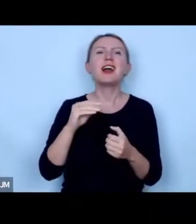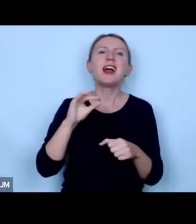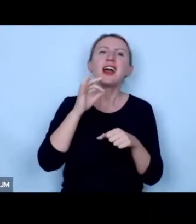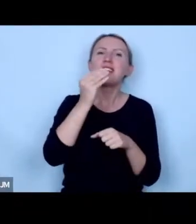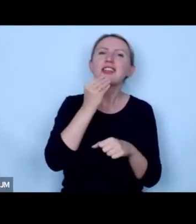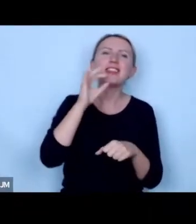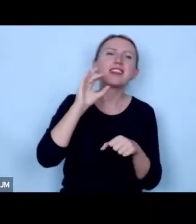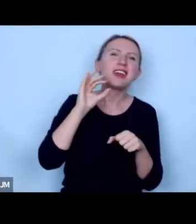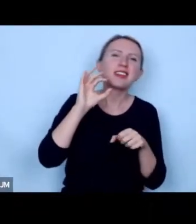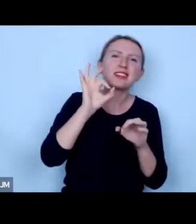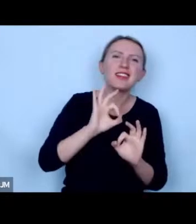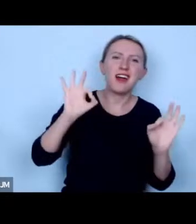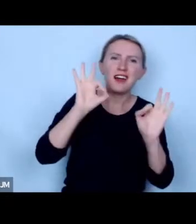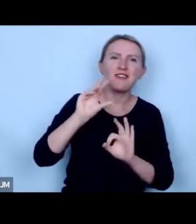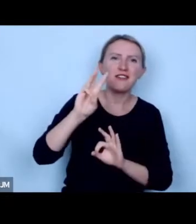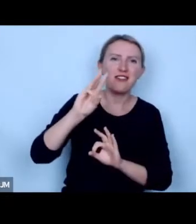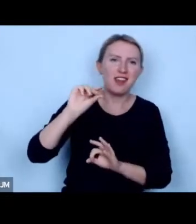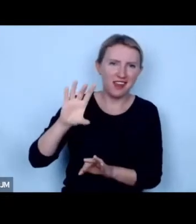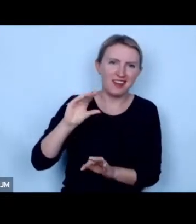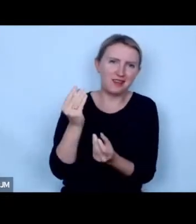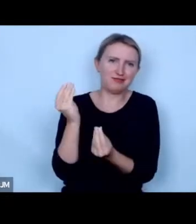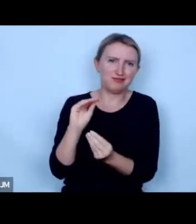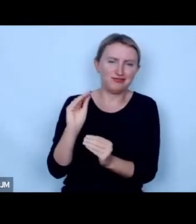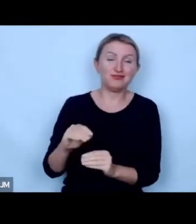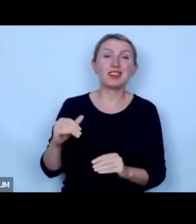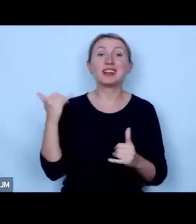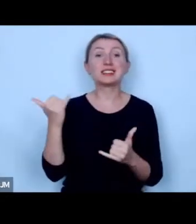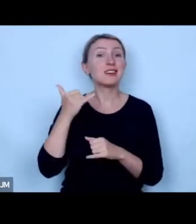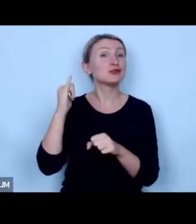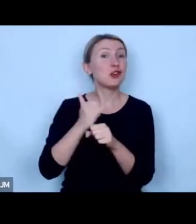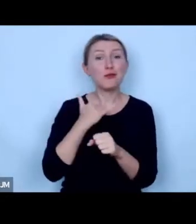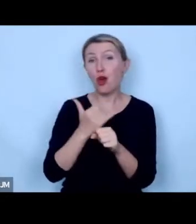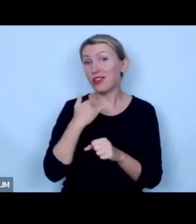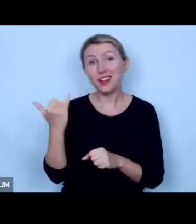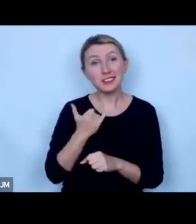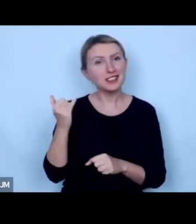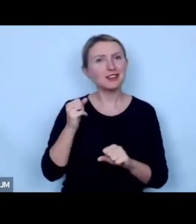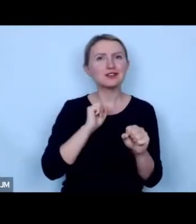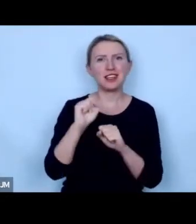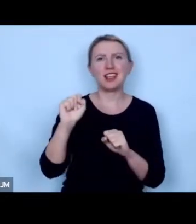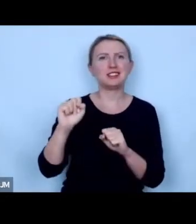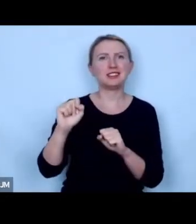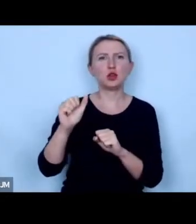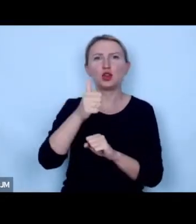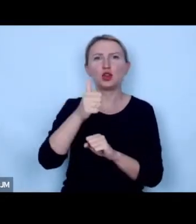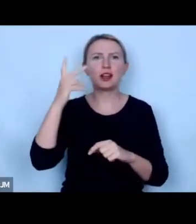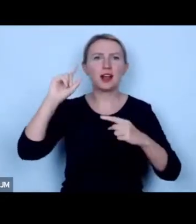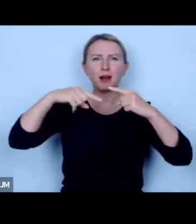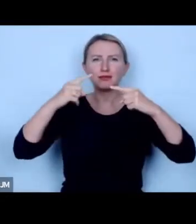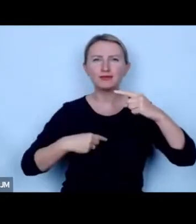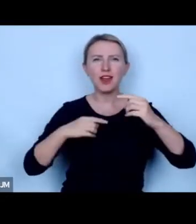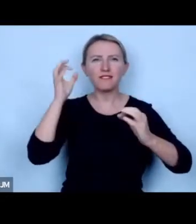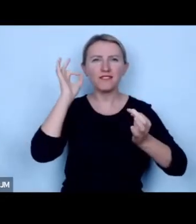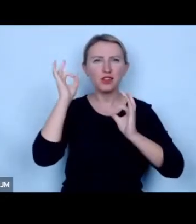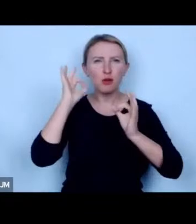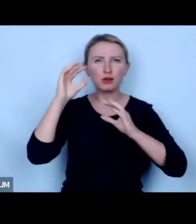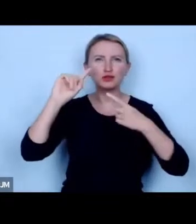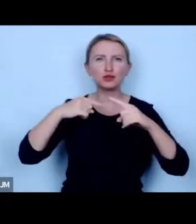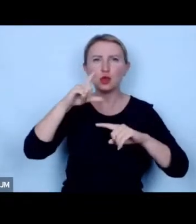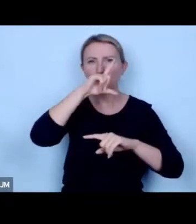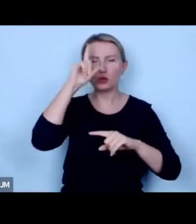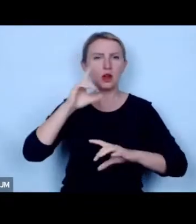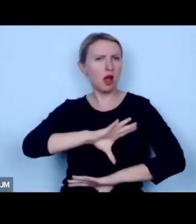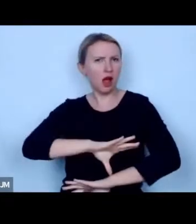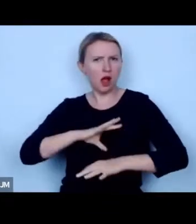weganizmem z żywnością ogólnie za każdym razem co piątek dochodzi do nas po prostu kilka wiadomości taki odpór po prostu ludzi którzy